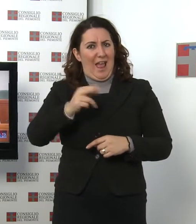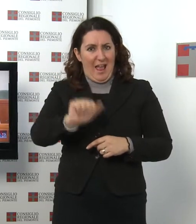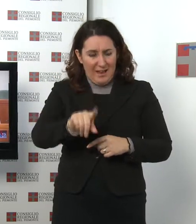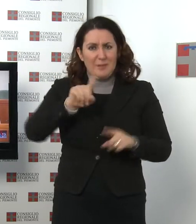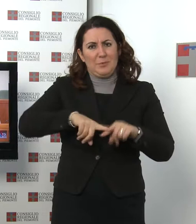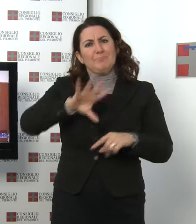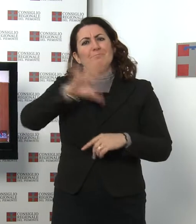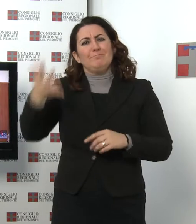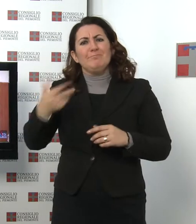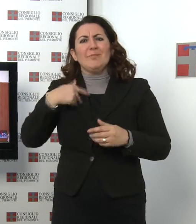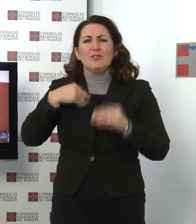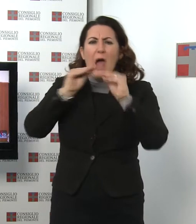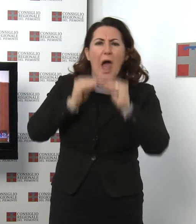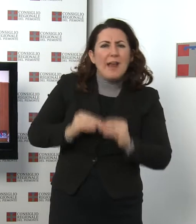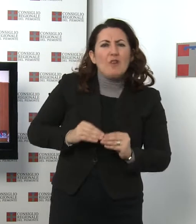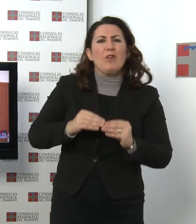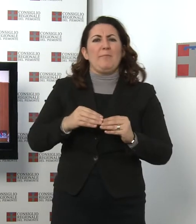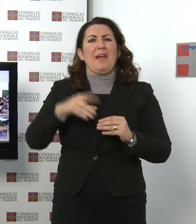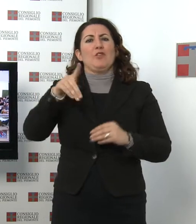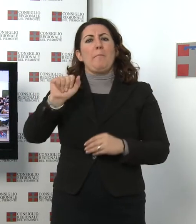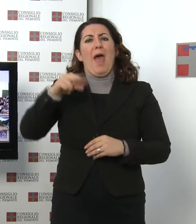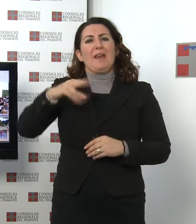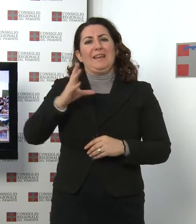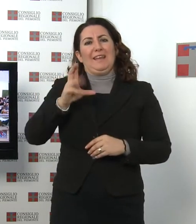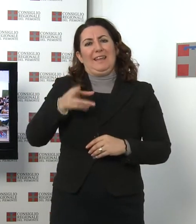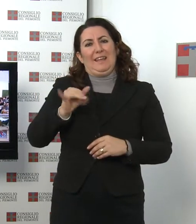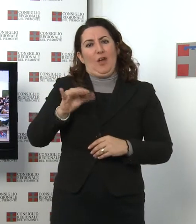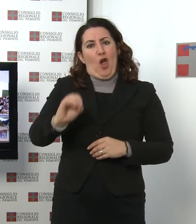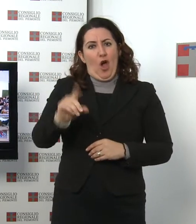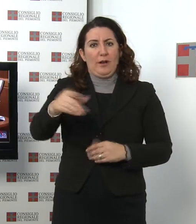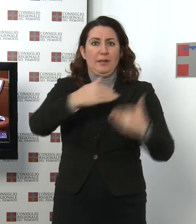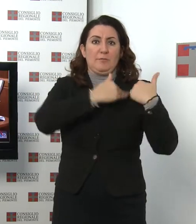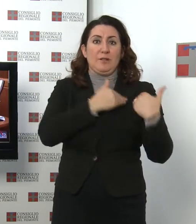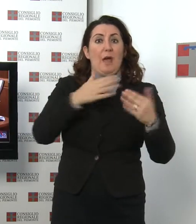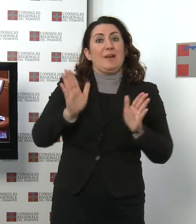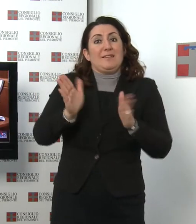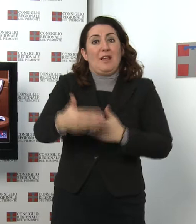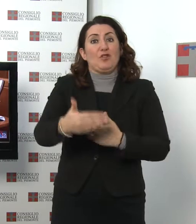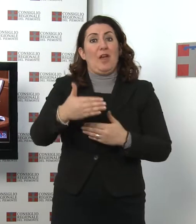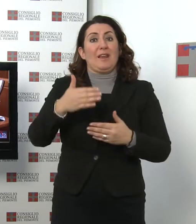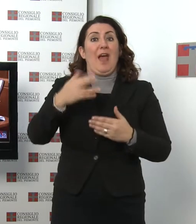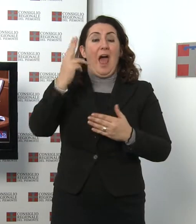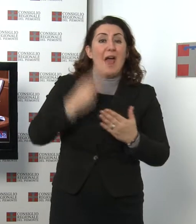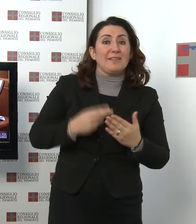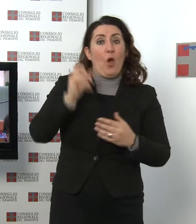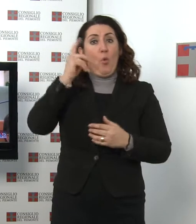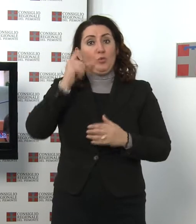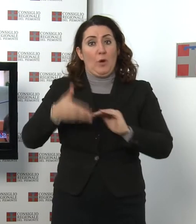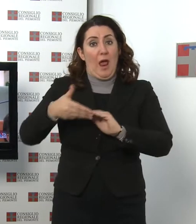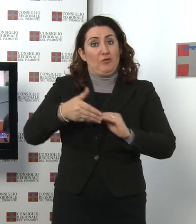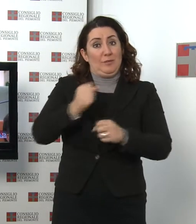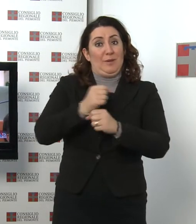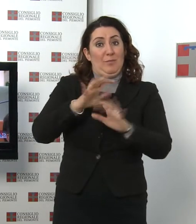Rodano, l'arrangiamento per coro-orchestra di Fabio Banchio, responsabile del settore arte e cultura dell'Associazione Piemontesi nel mondo,